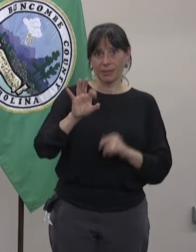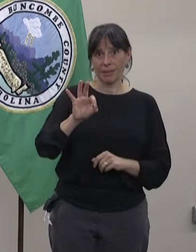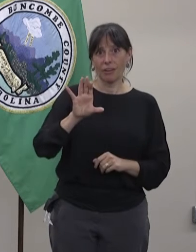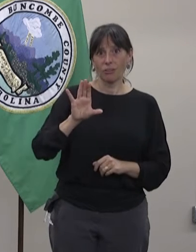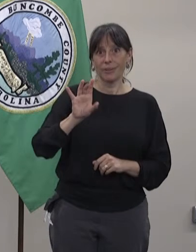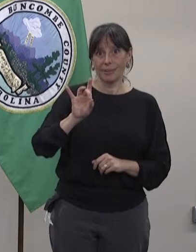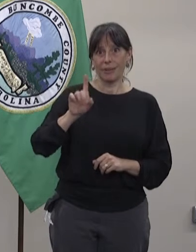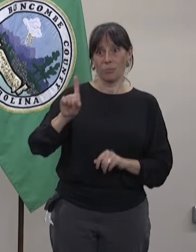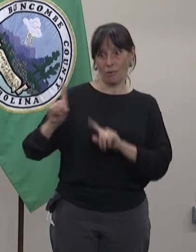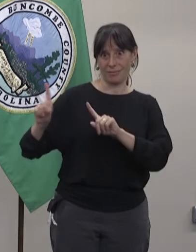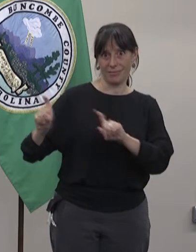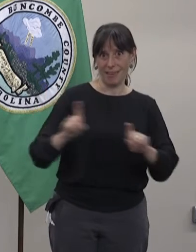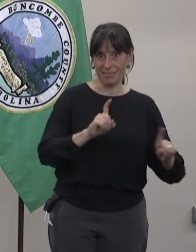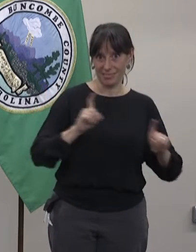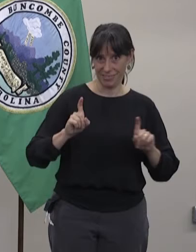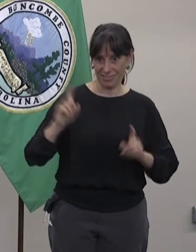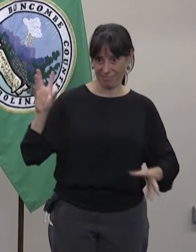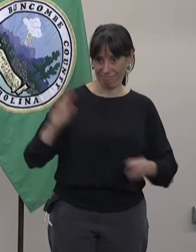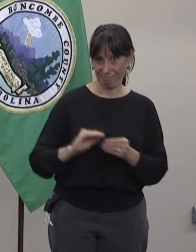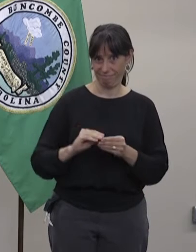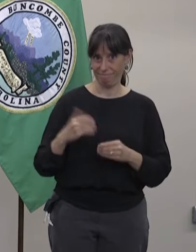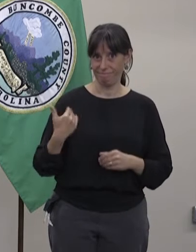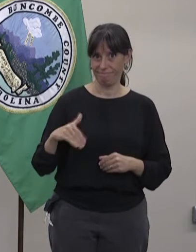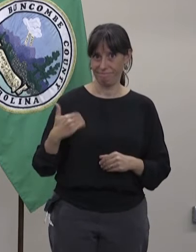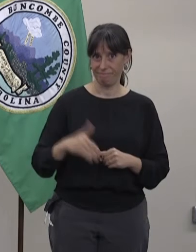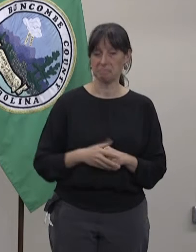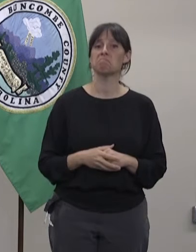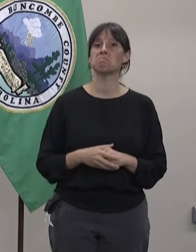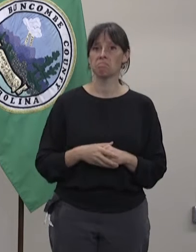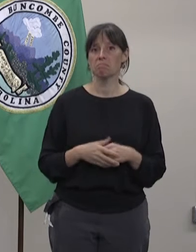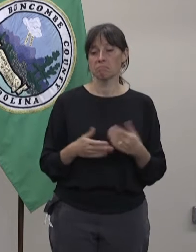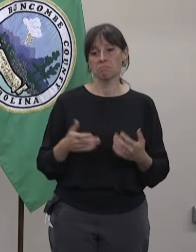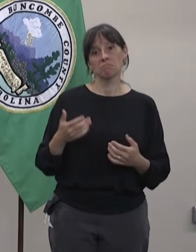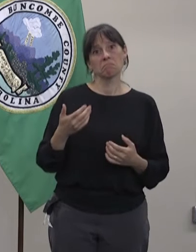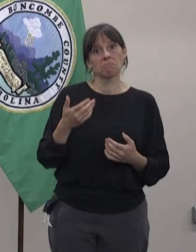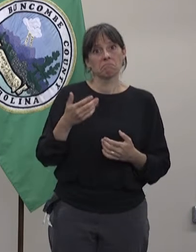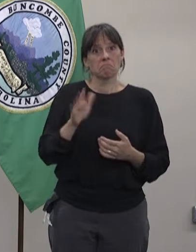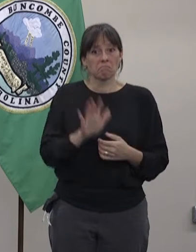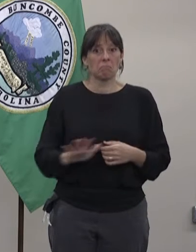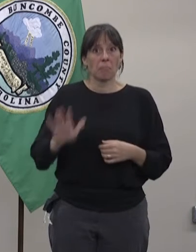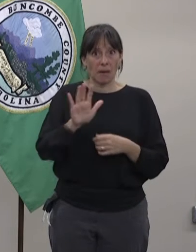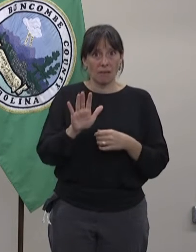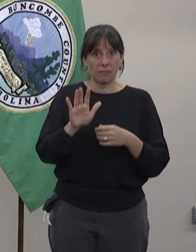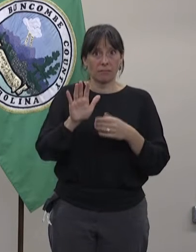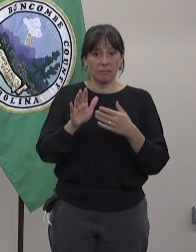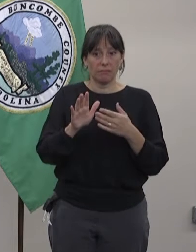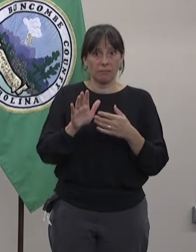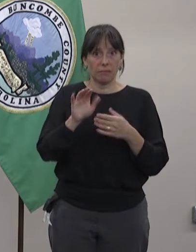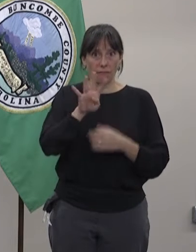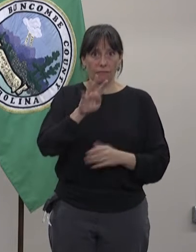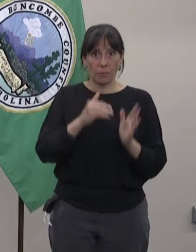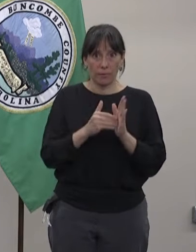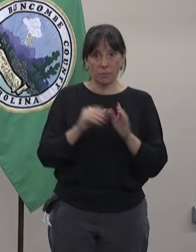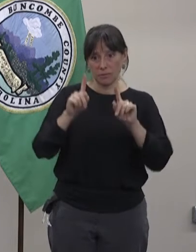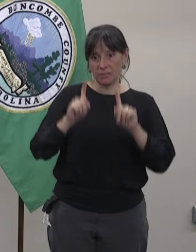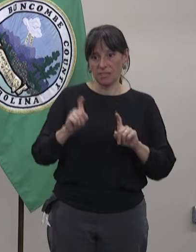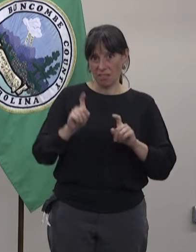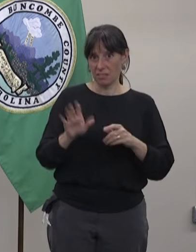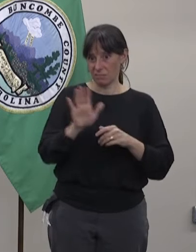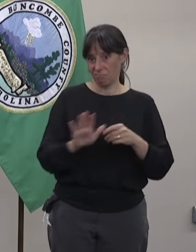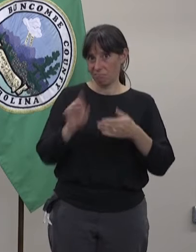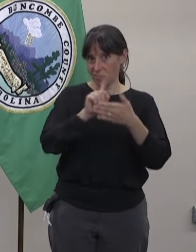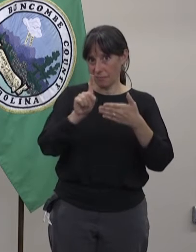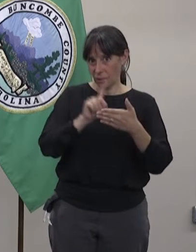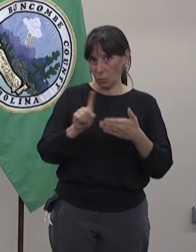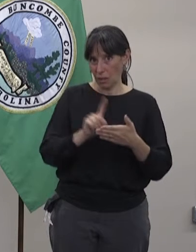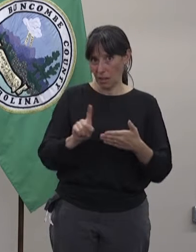comunidad ha administrado 70.981 pruebas del COVID-19. Estamos continuando a hacer